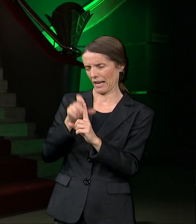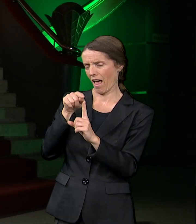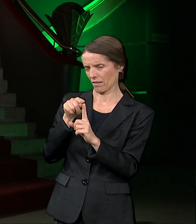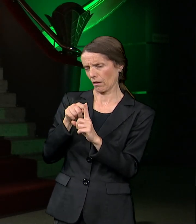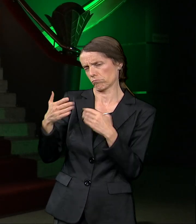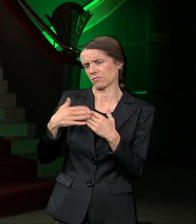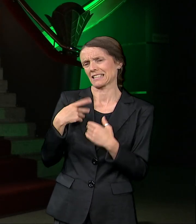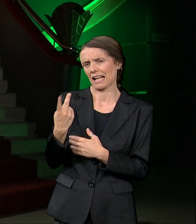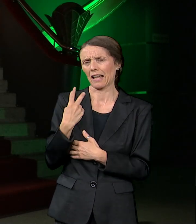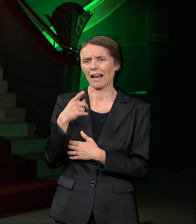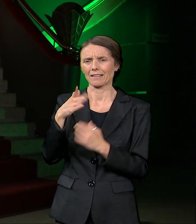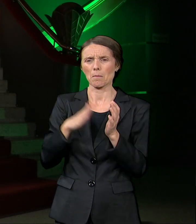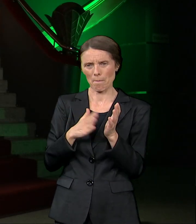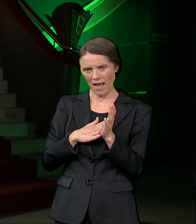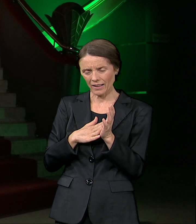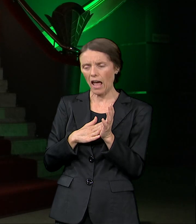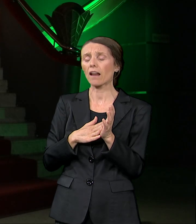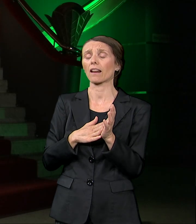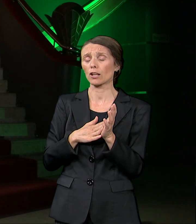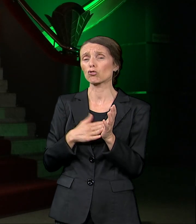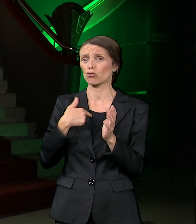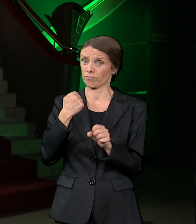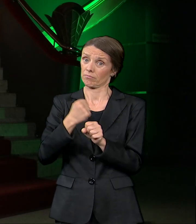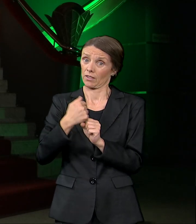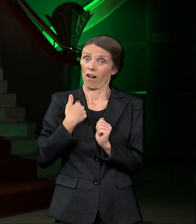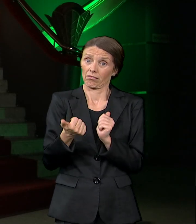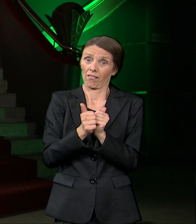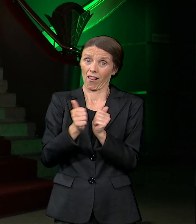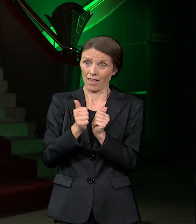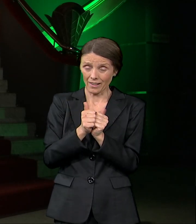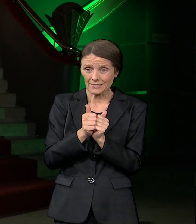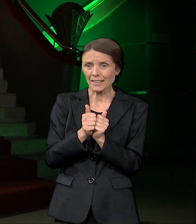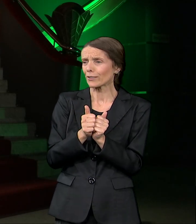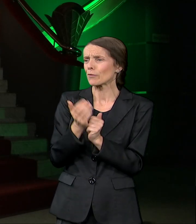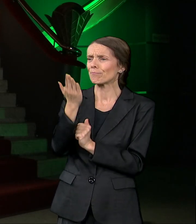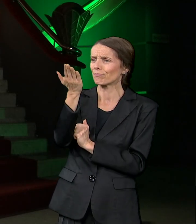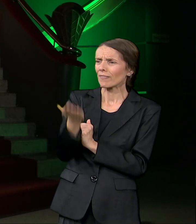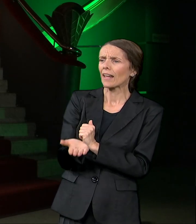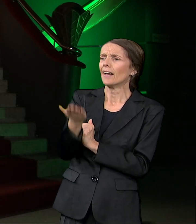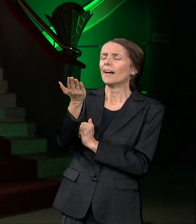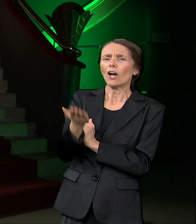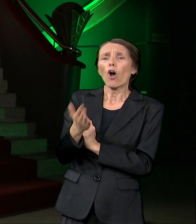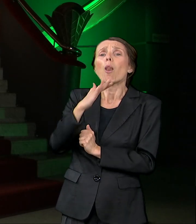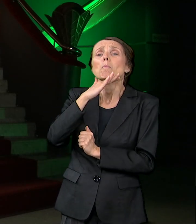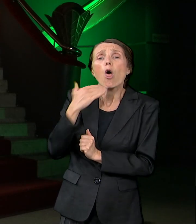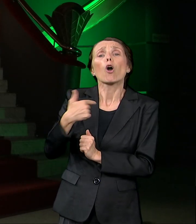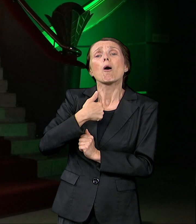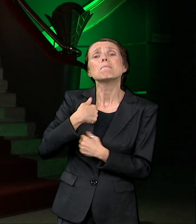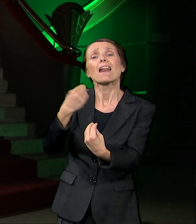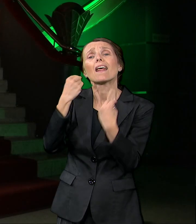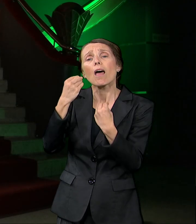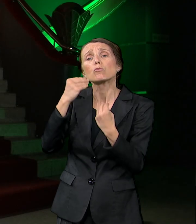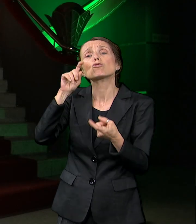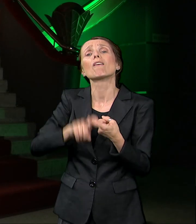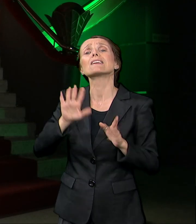od koga sam ja za pozorište bila, koji je prosto o pozorištu meni rekao mnogo više